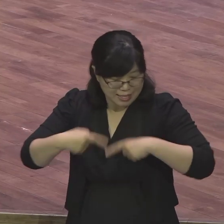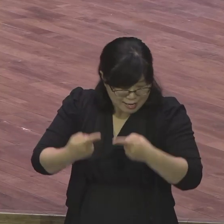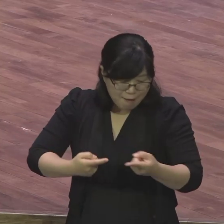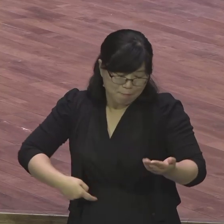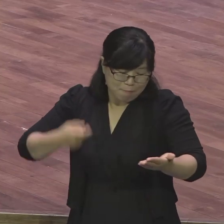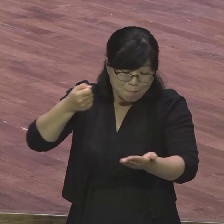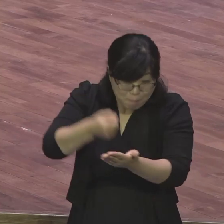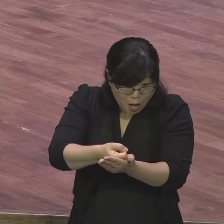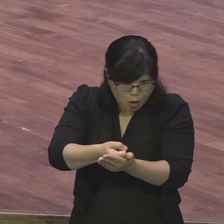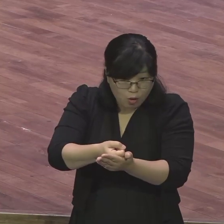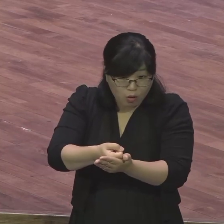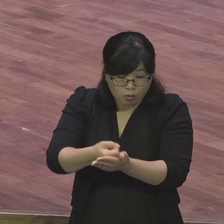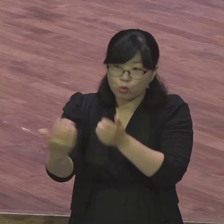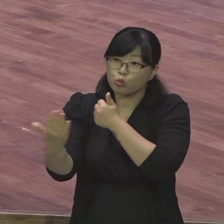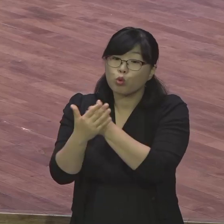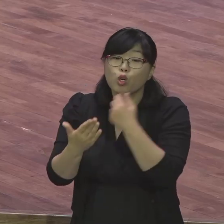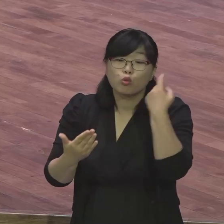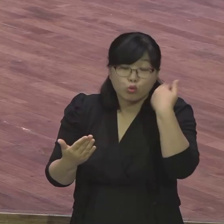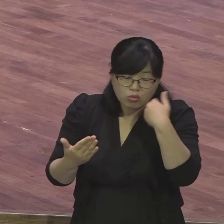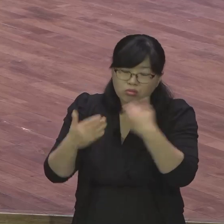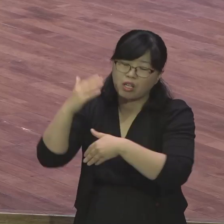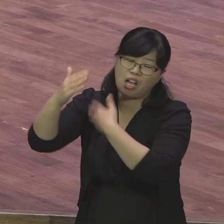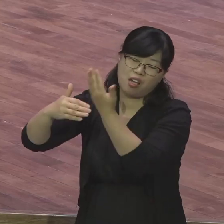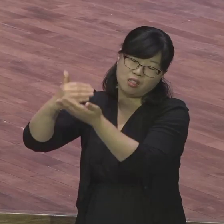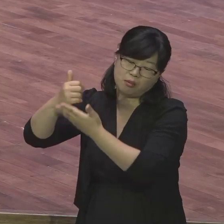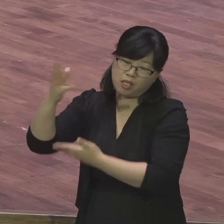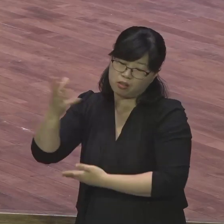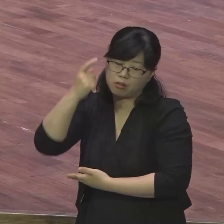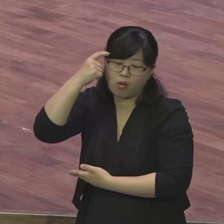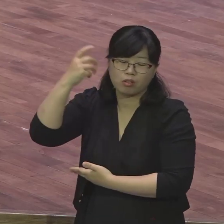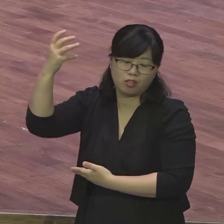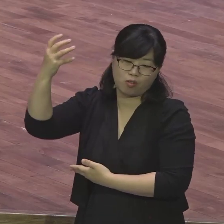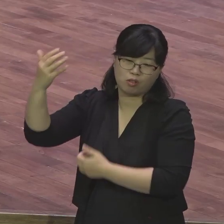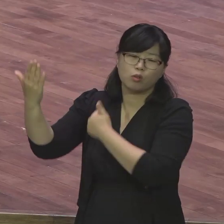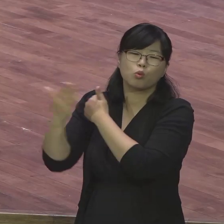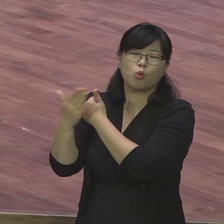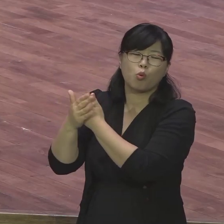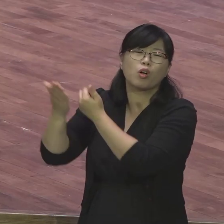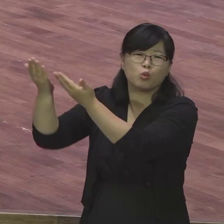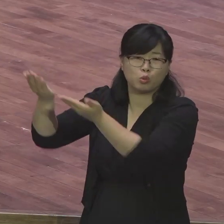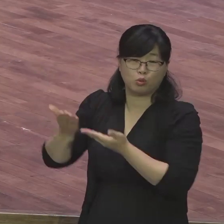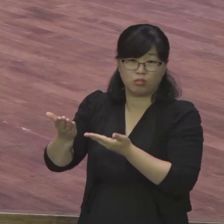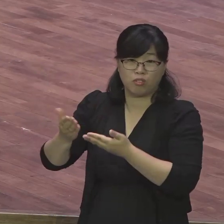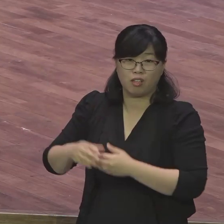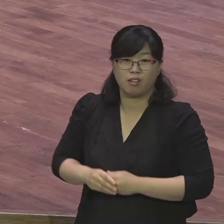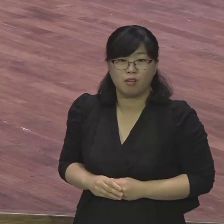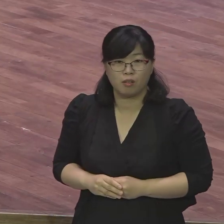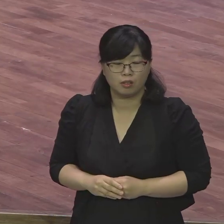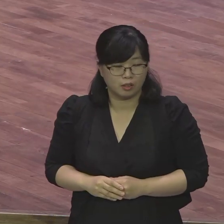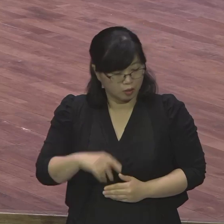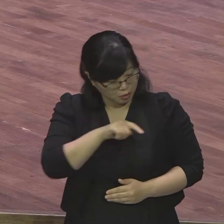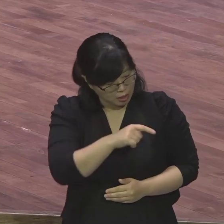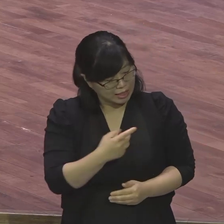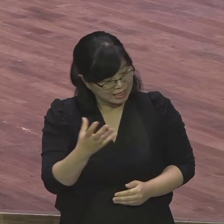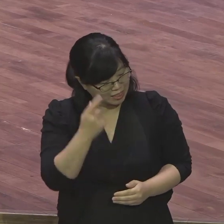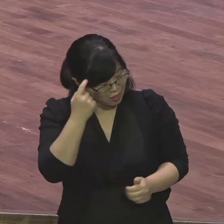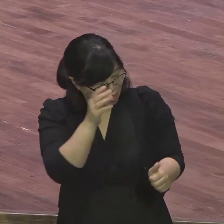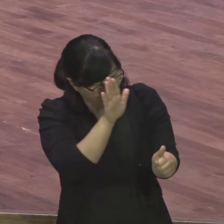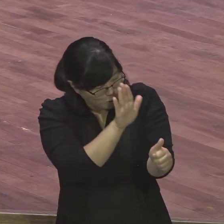이런 걸음에도 불구하고 내가 하나님께 나가야지 하는 그 믿음 보시고 성령이 도와주신 것입니다 성령의 도우심 없이는